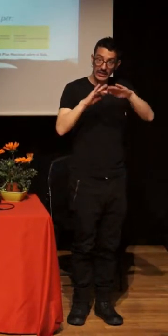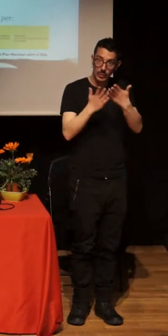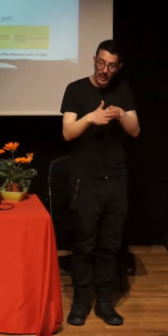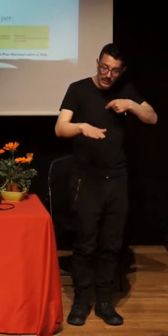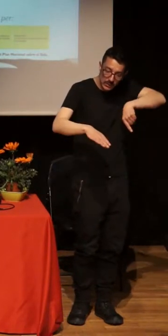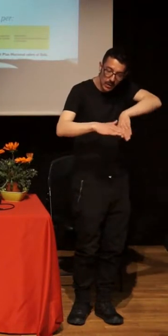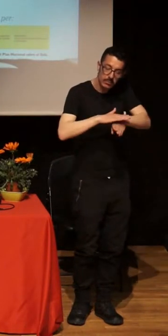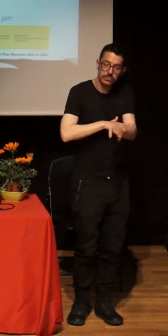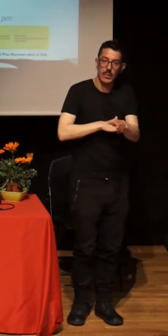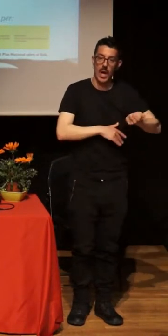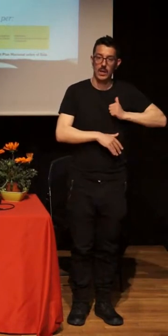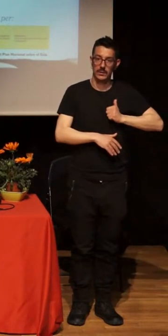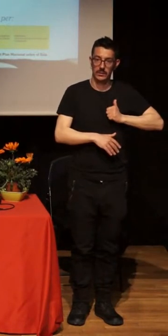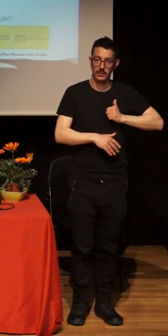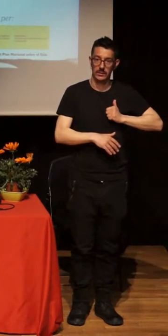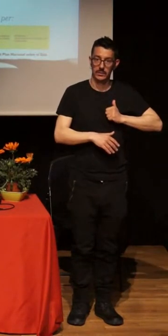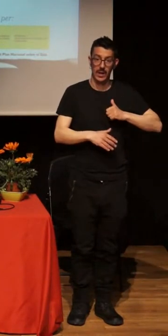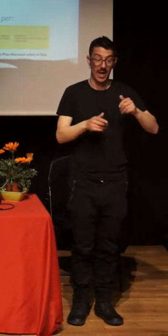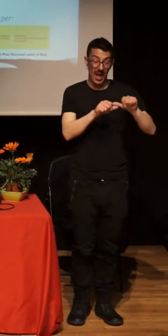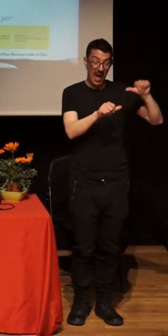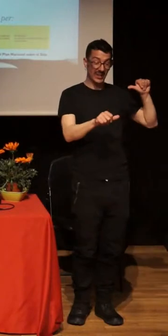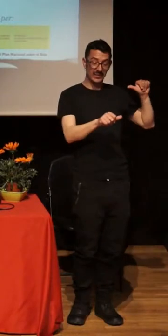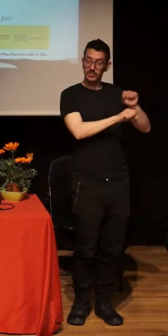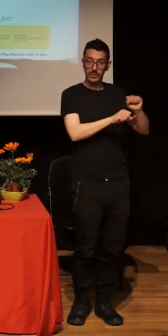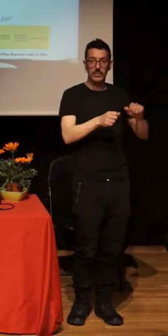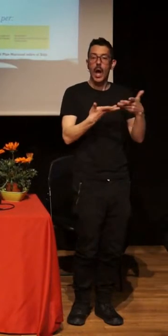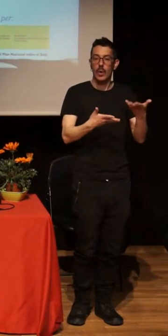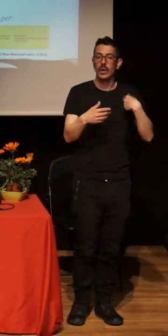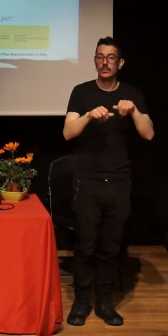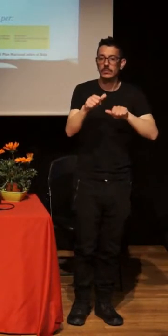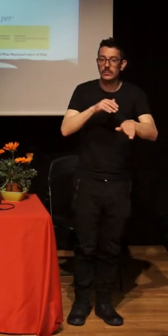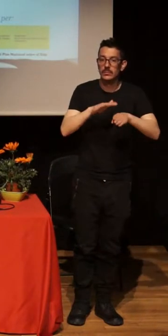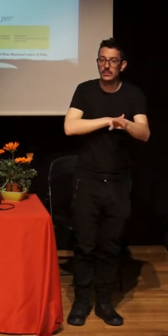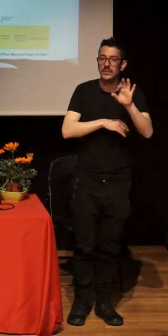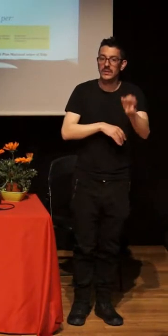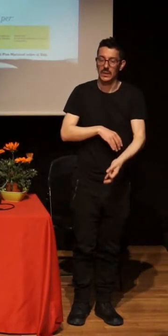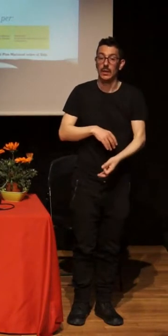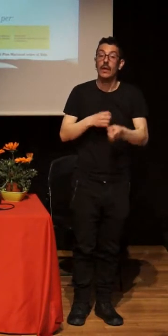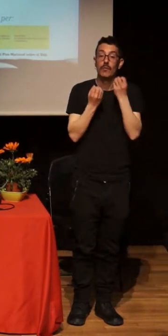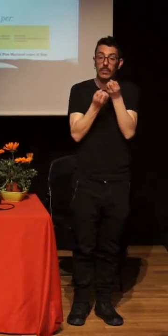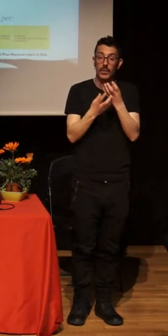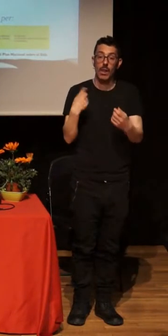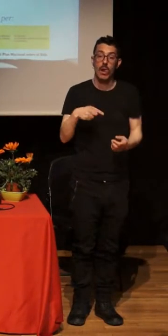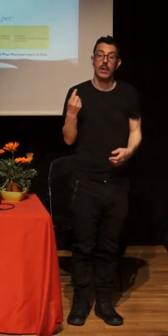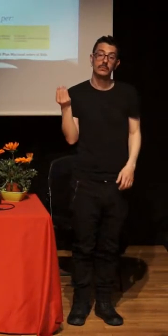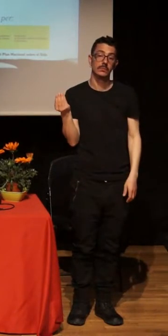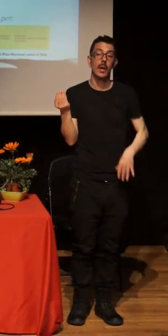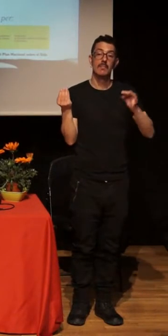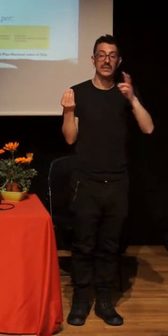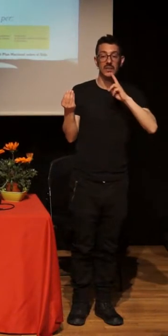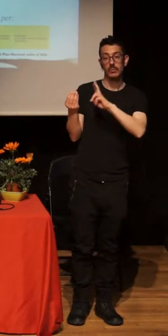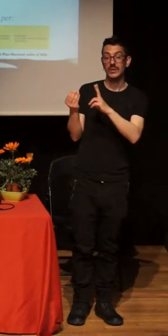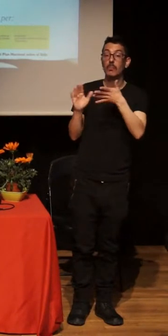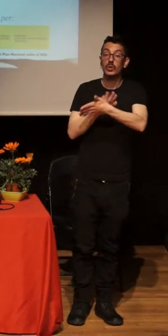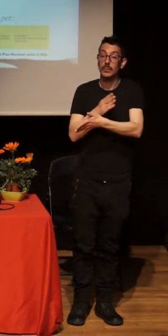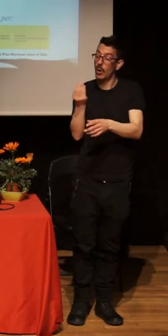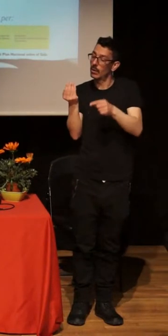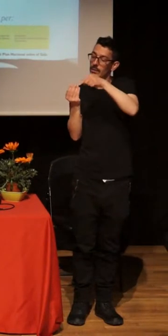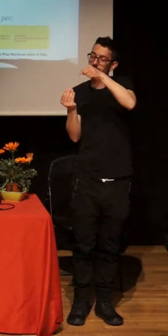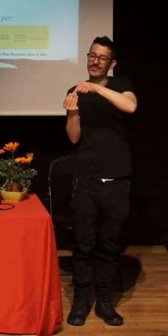¿Con qué punto de partida me encuentro? Con que había información y había respuestas, porque teníamos el condón. Y para mí, que venía de trabajar